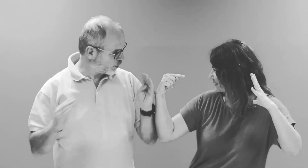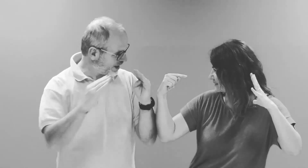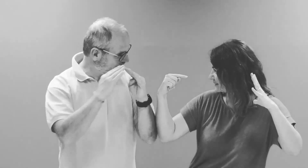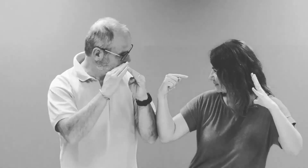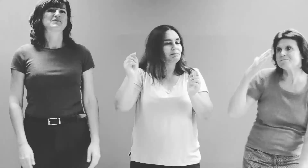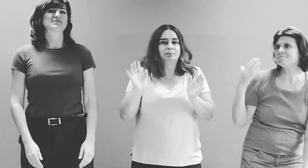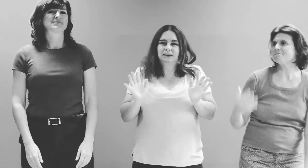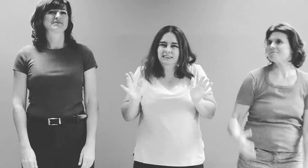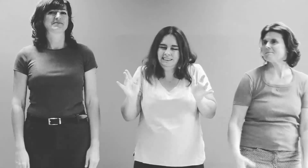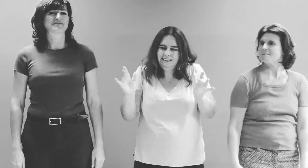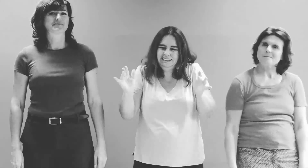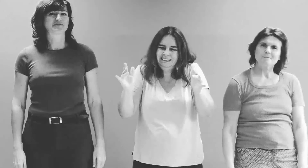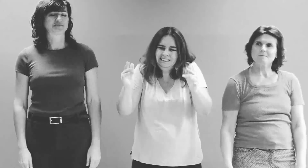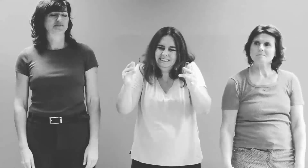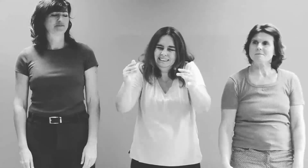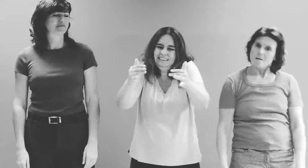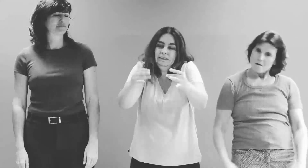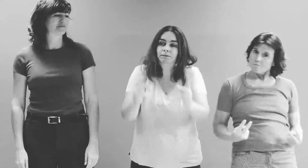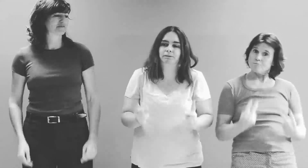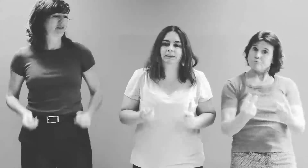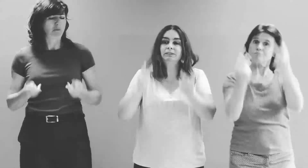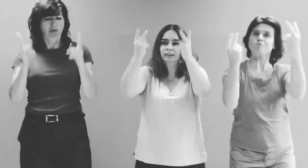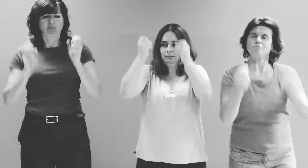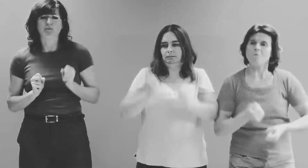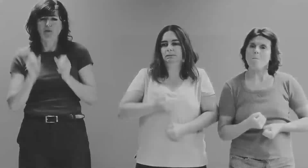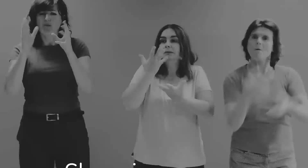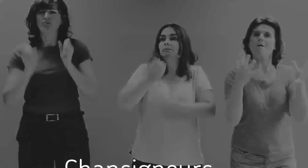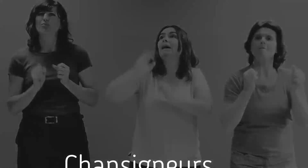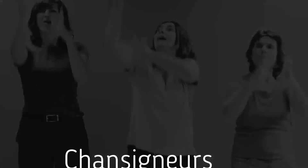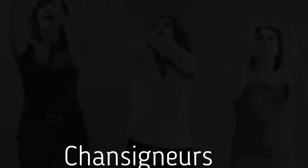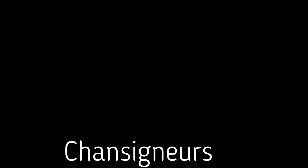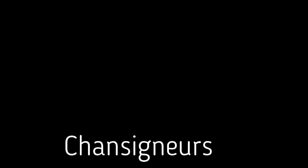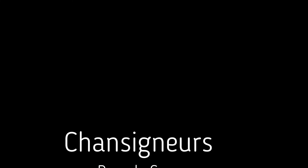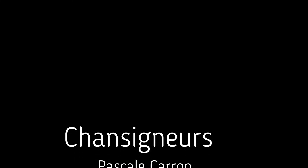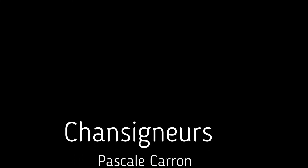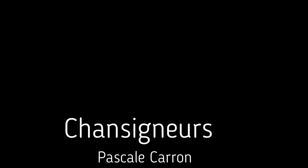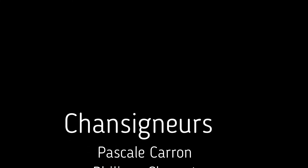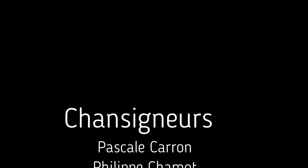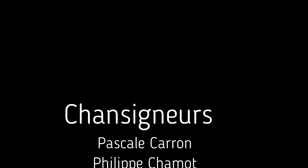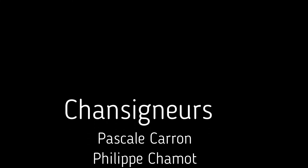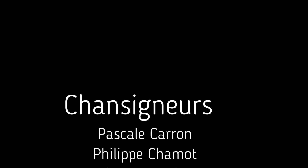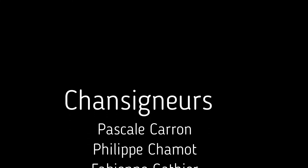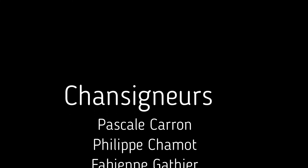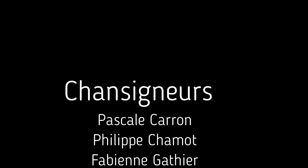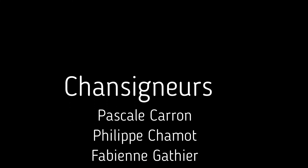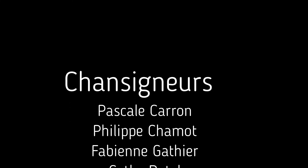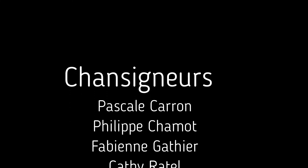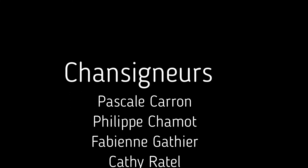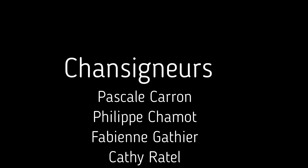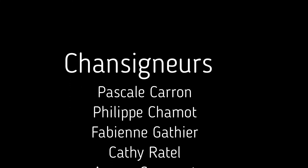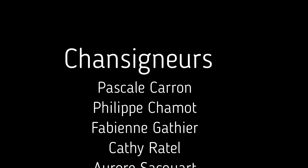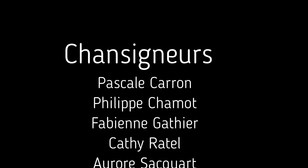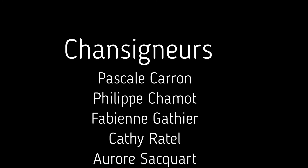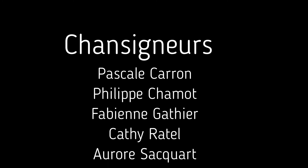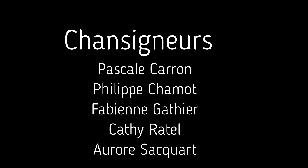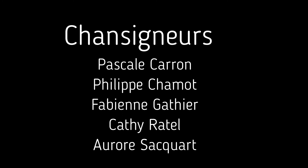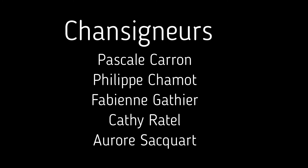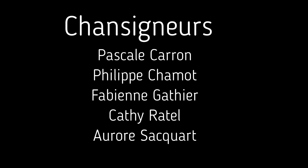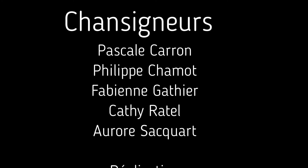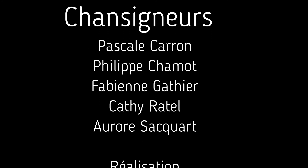mâle, du monde animal Crie le bien fort, use tes cordes vocales Servir de nos campagnes,